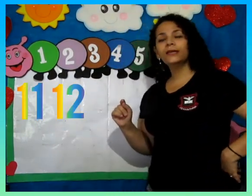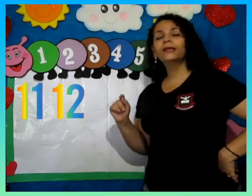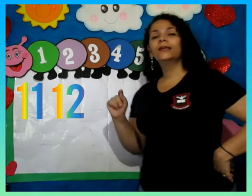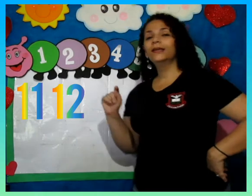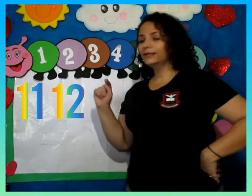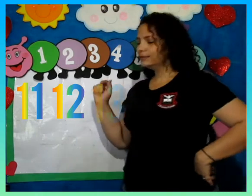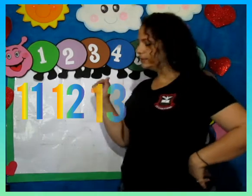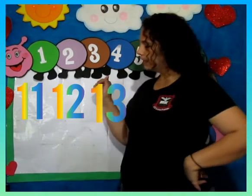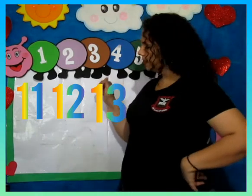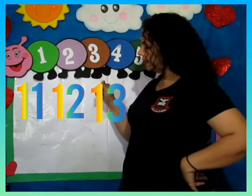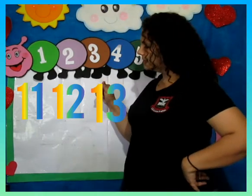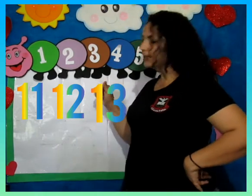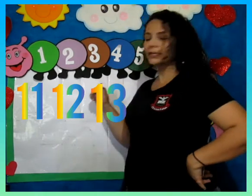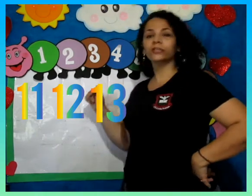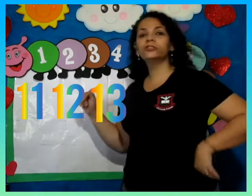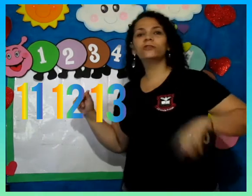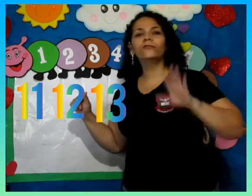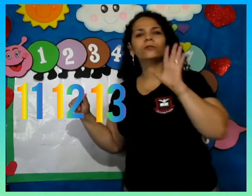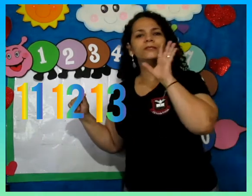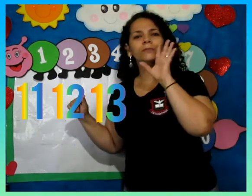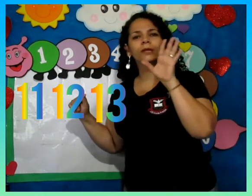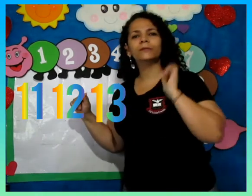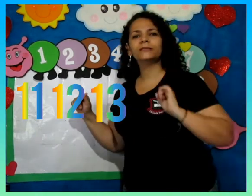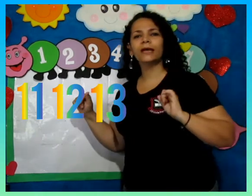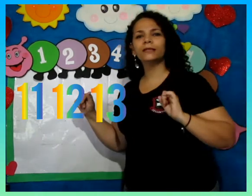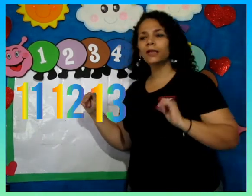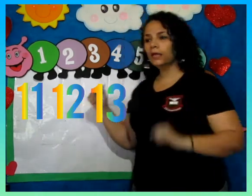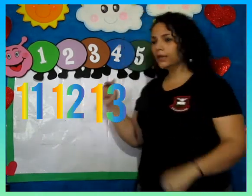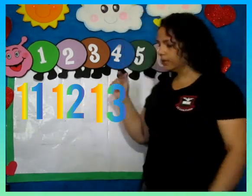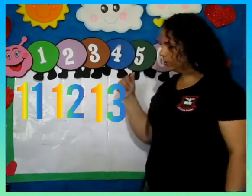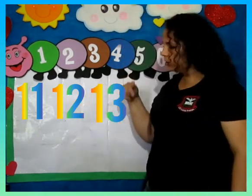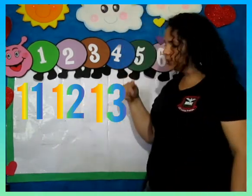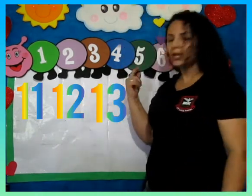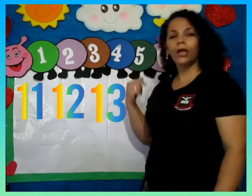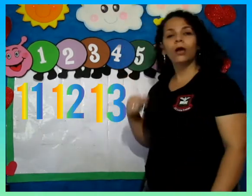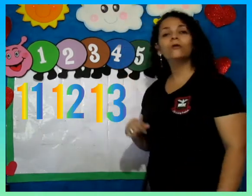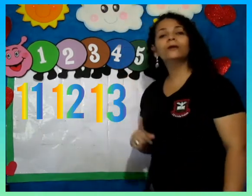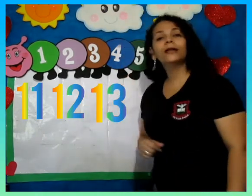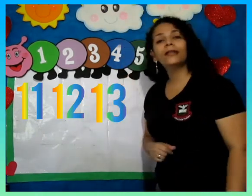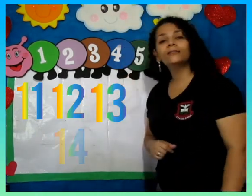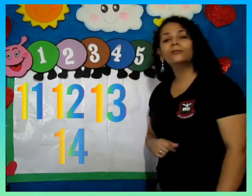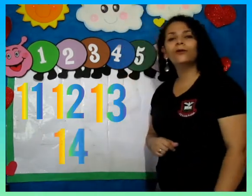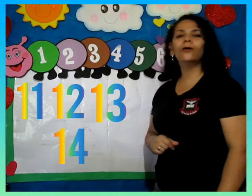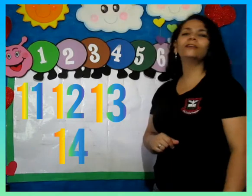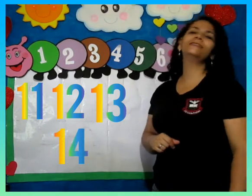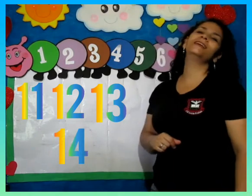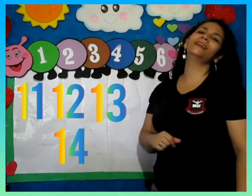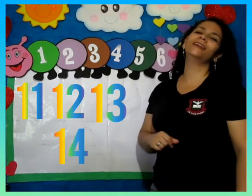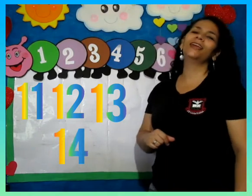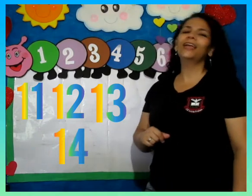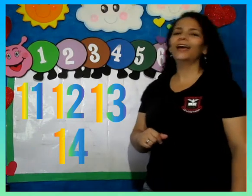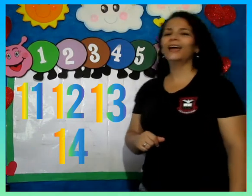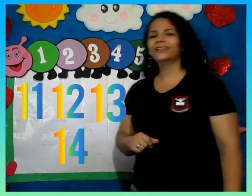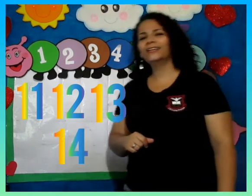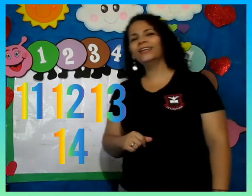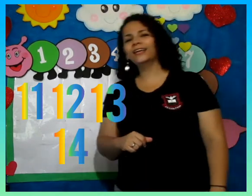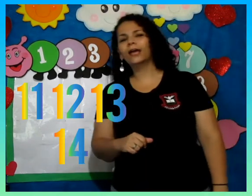13, que a gente viu na semana passada e hoje o 14. Ah, que legal!